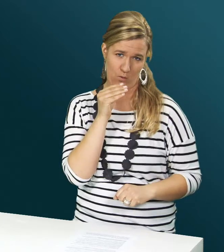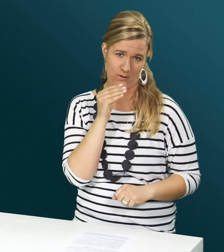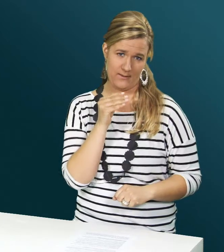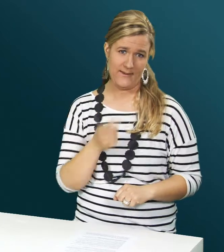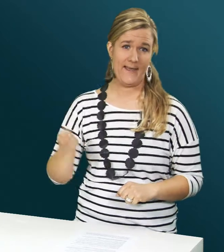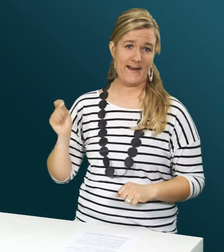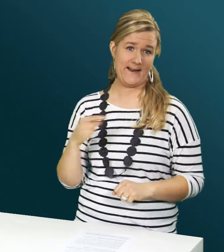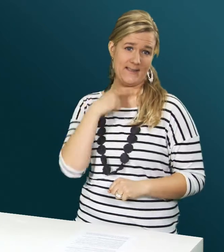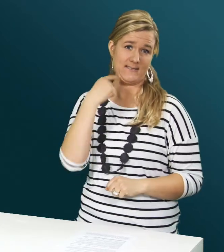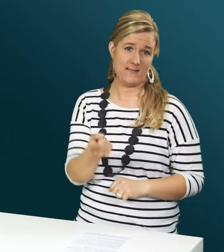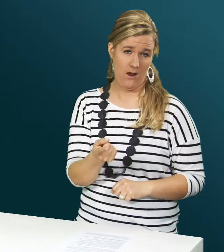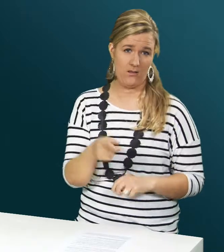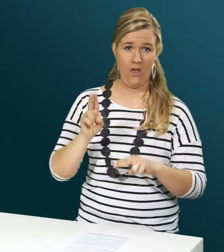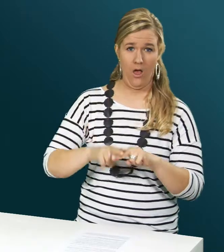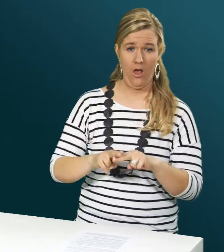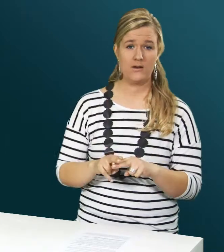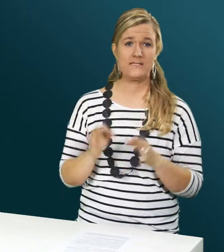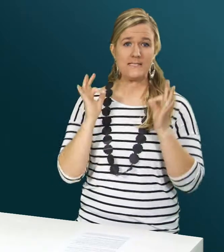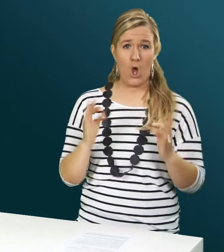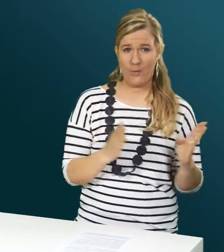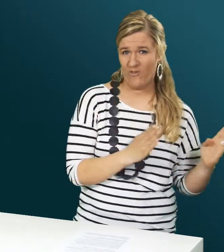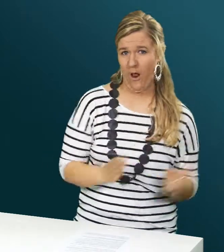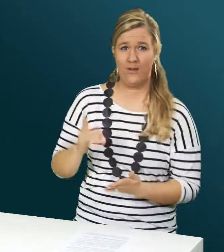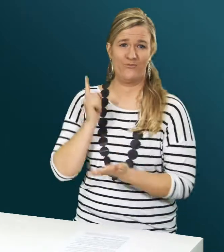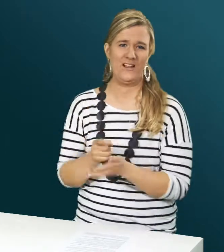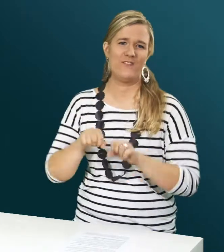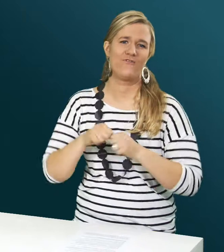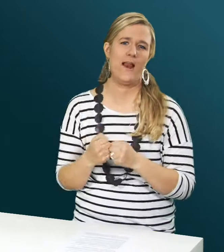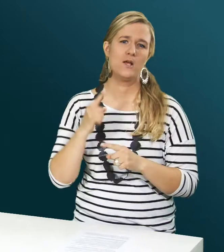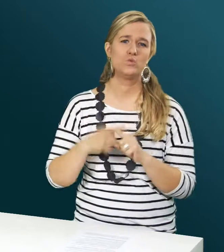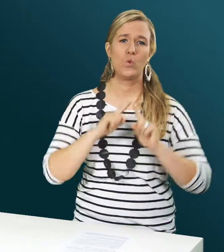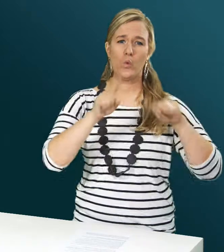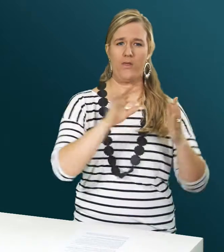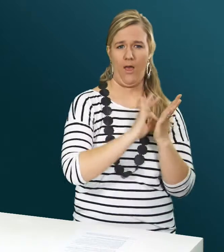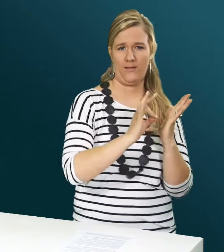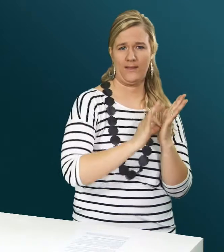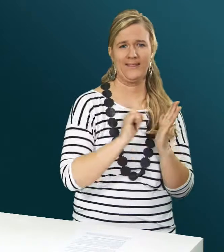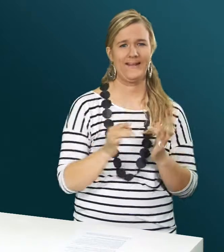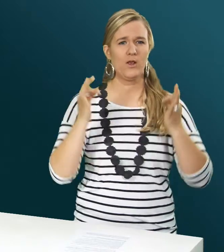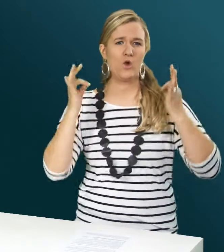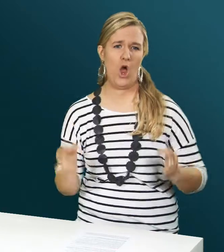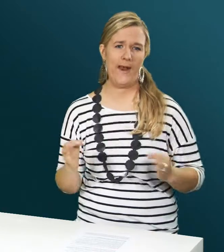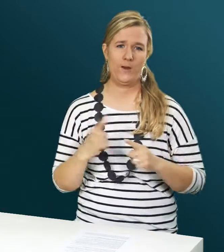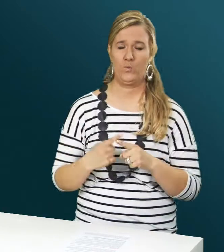Das Gericht entschied, dass er die Sorgfaltspflicht verletzt hatte und sein Gutachten nicht korrekt und widersprüchlich sei.